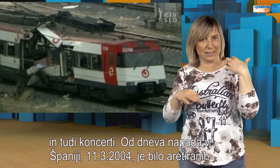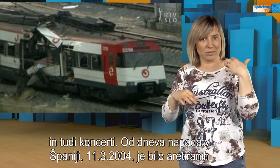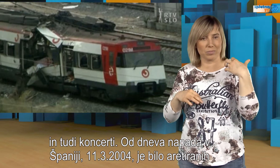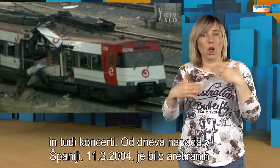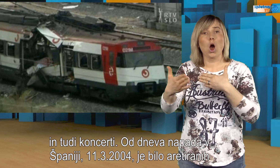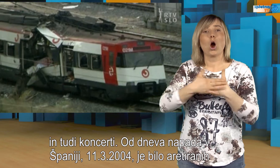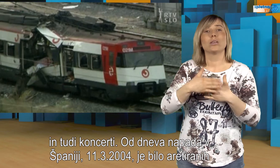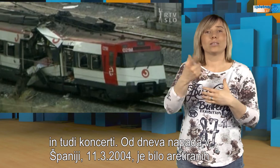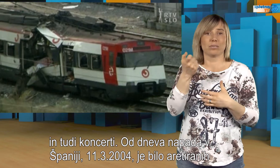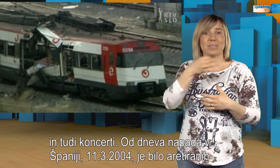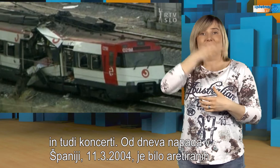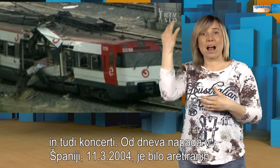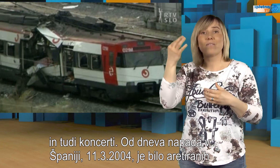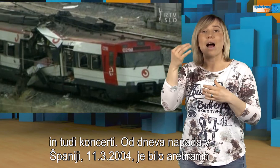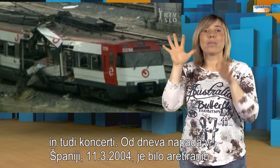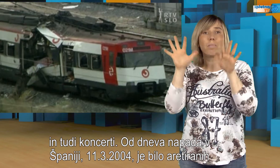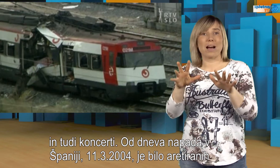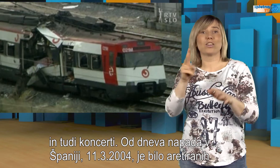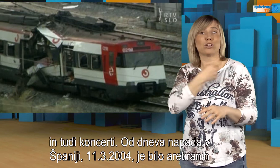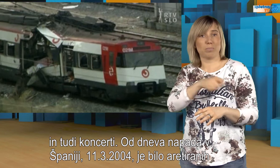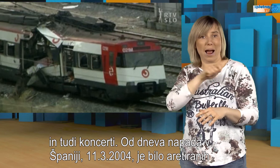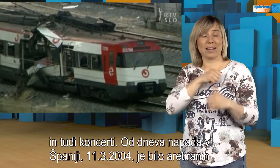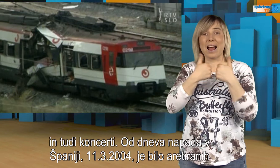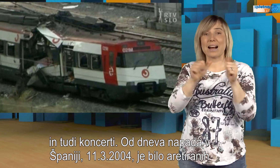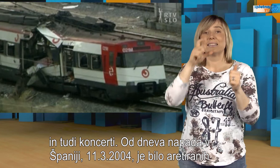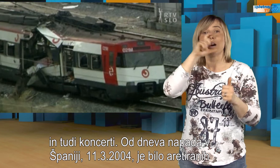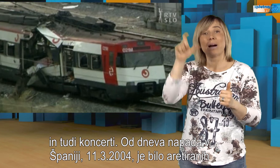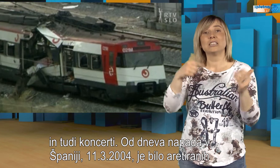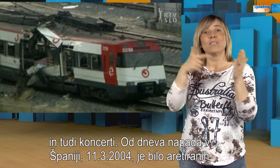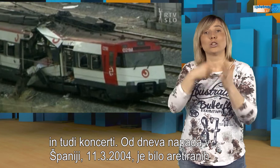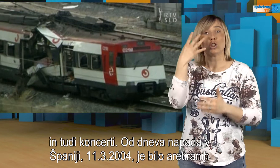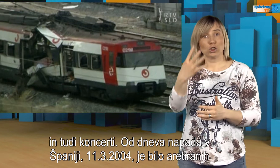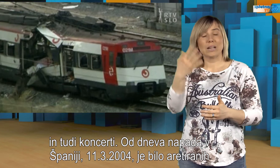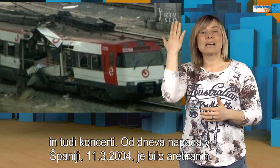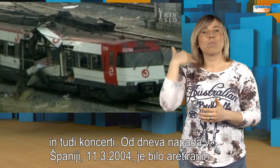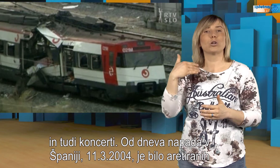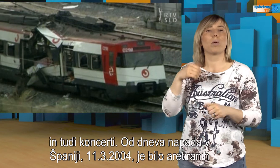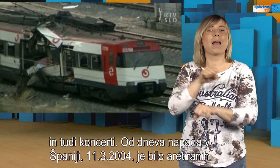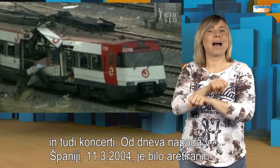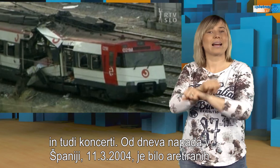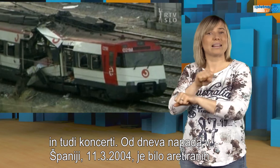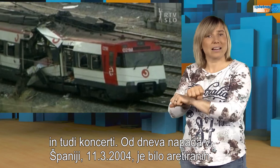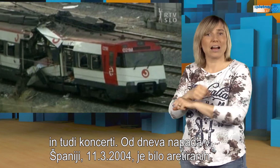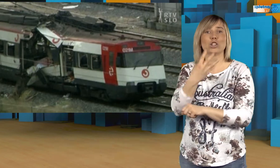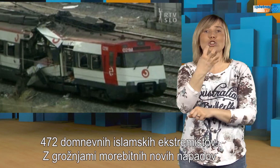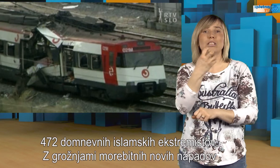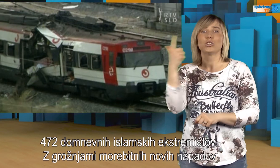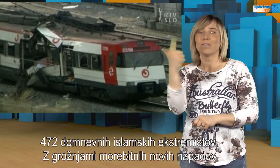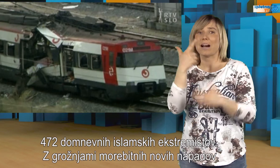Od dneva napada Španije, 11. marca 2004, je bilo retiranih 472 domnevnih